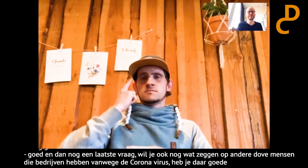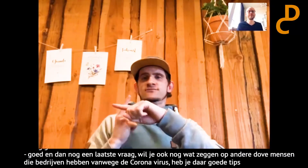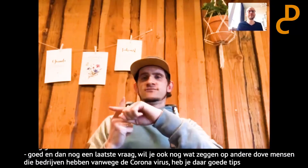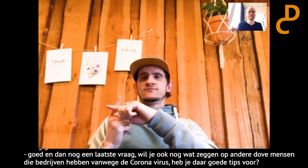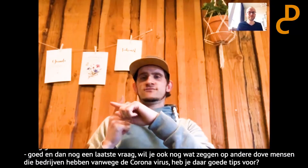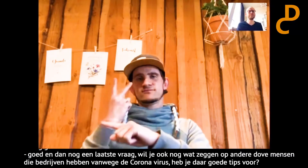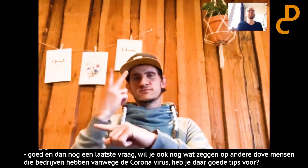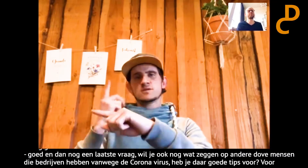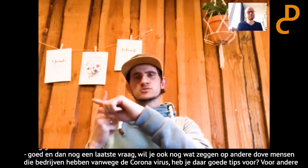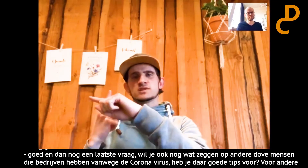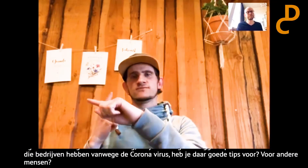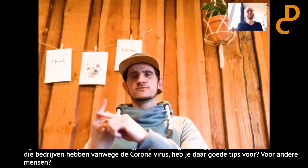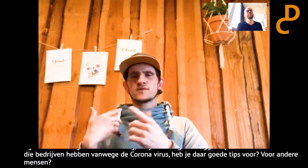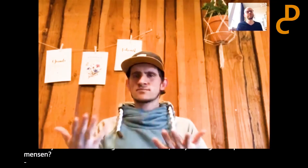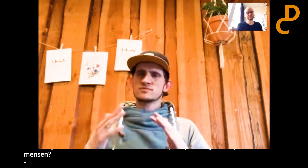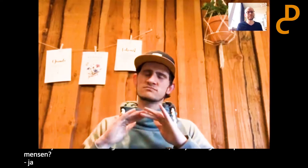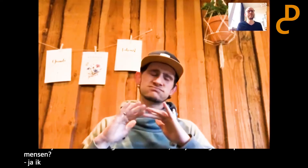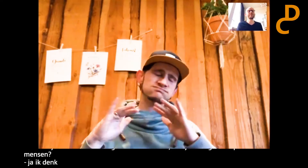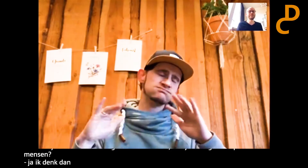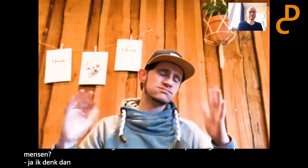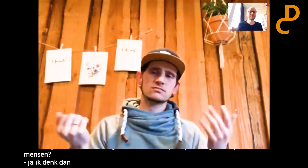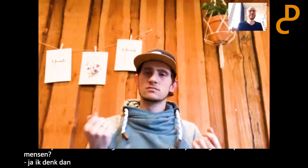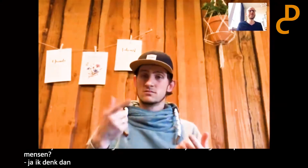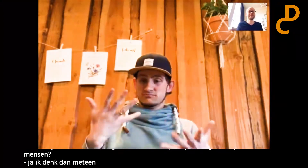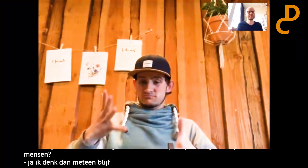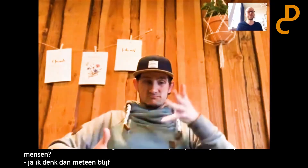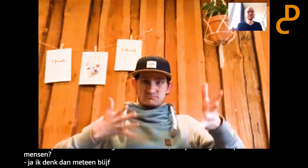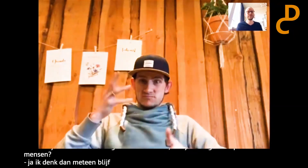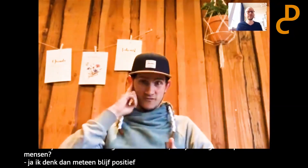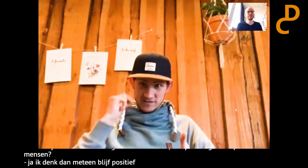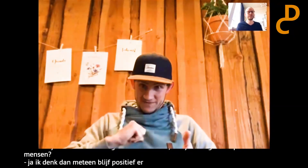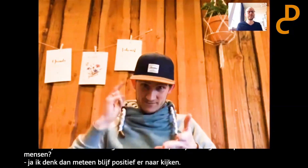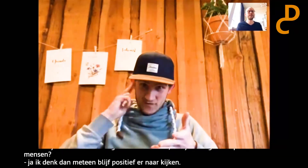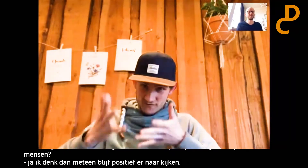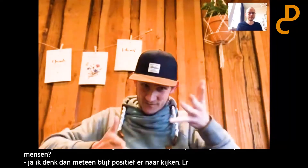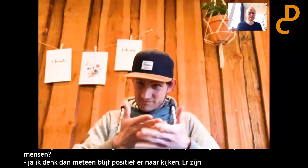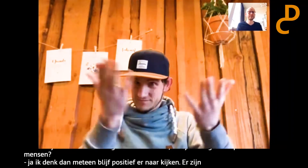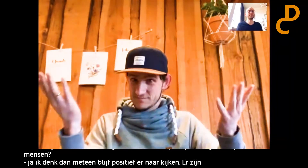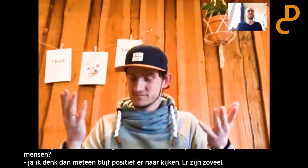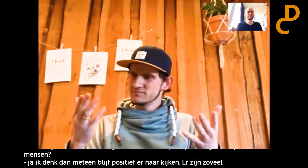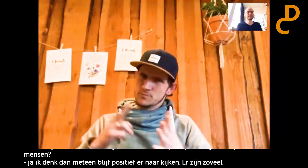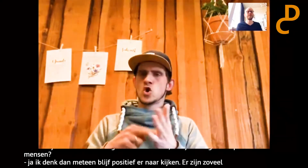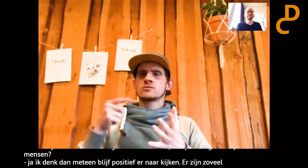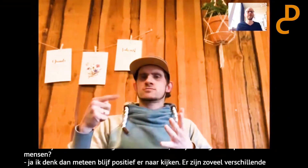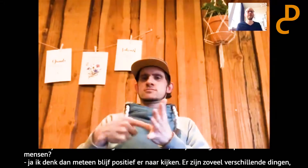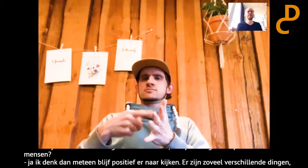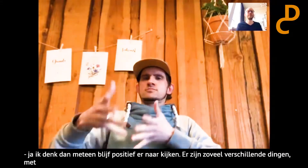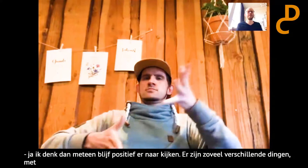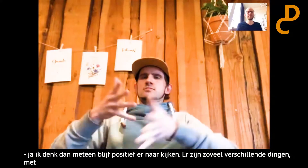Ja, ik denk dan meteen, blijf positief. Blijf positiever naar kijken. Er zijn zoveel verschillende dingen, weet je, met gebarentaal. De overduk zelf, ga